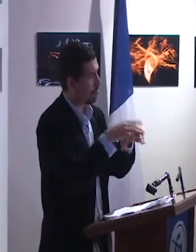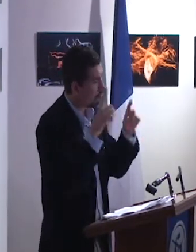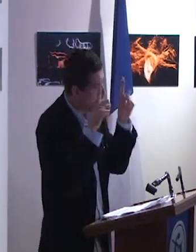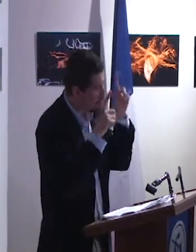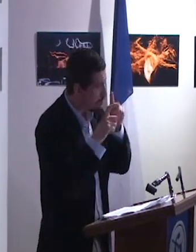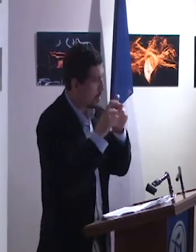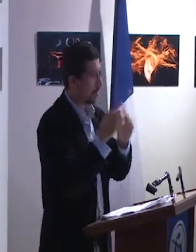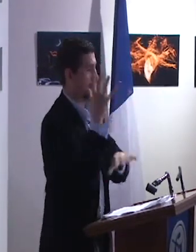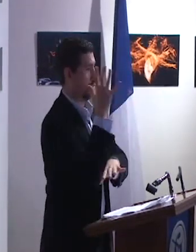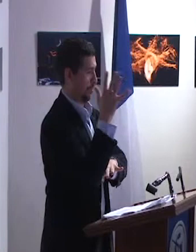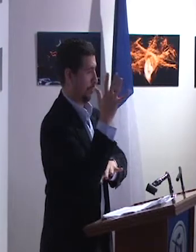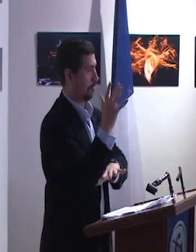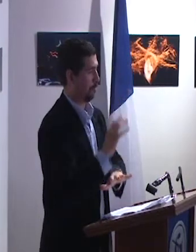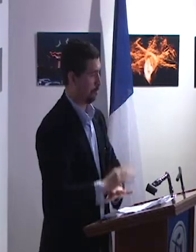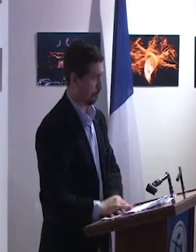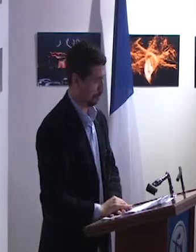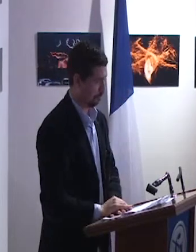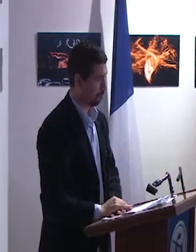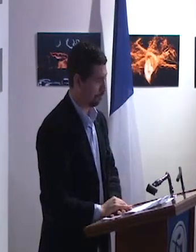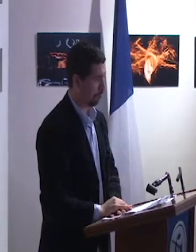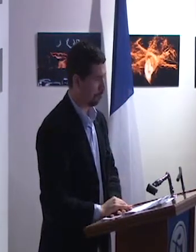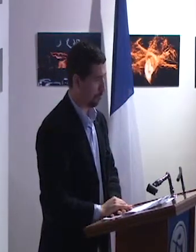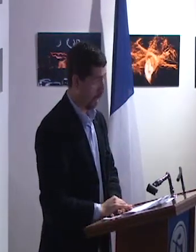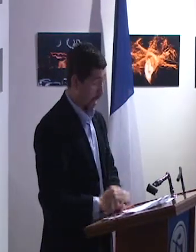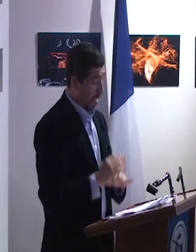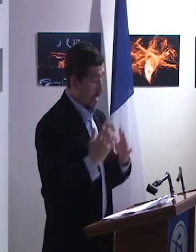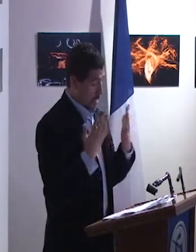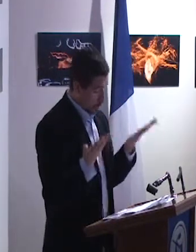de cómo podemos tener una integración.